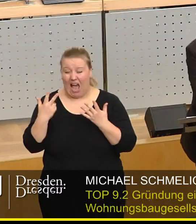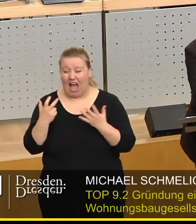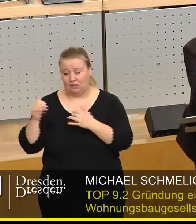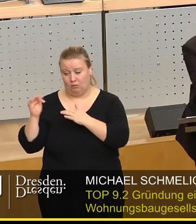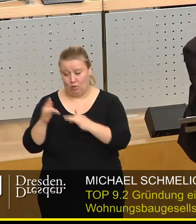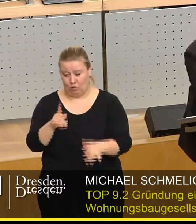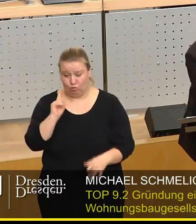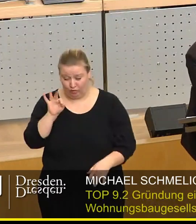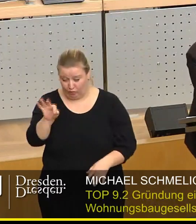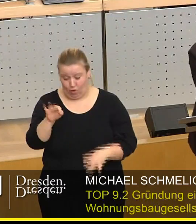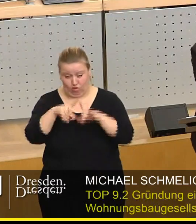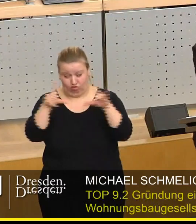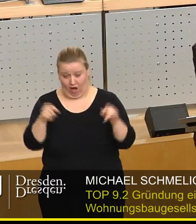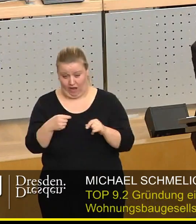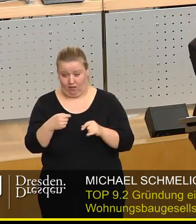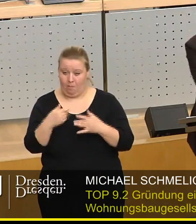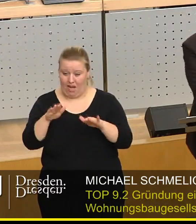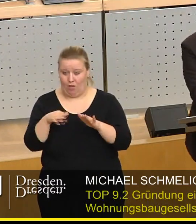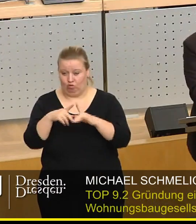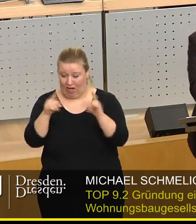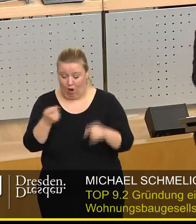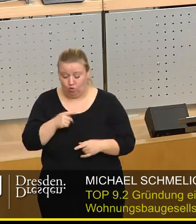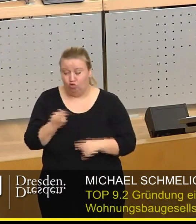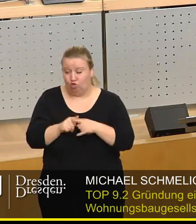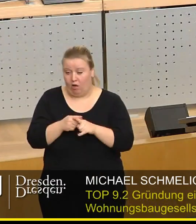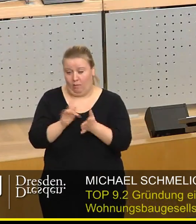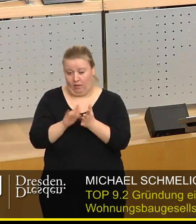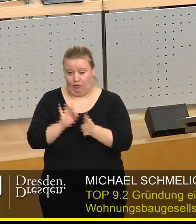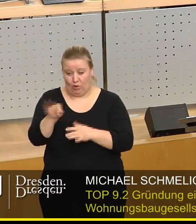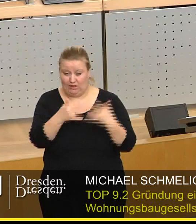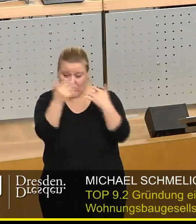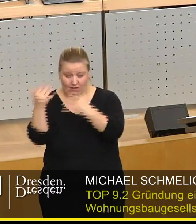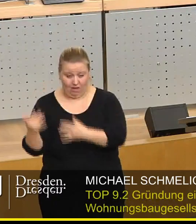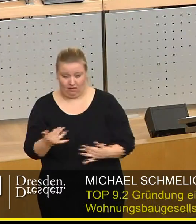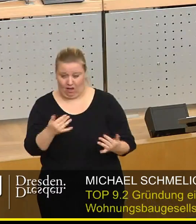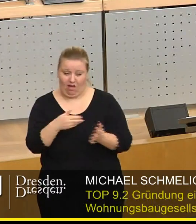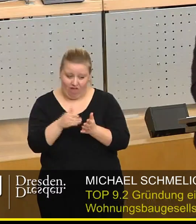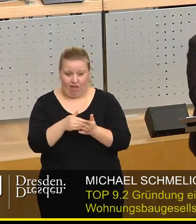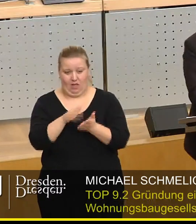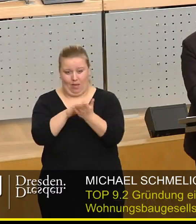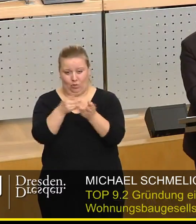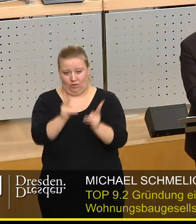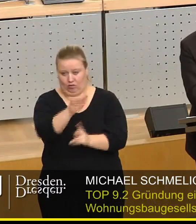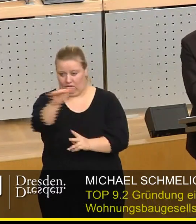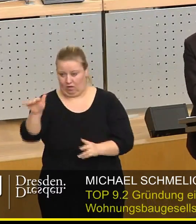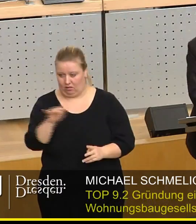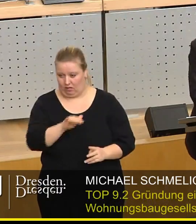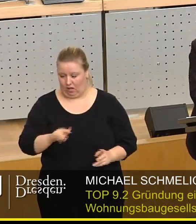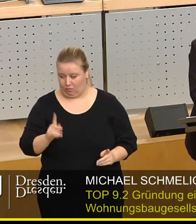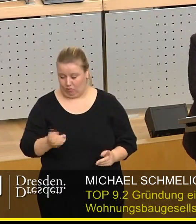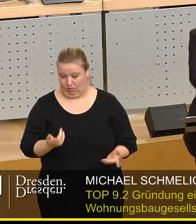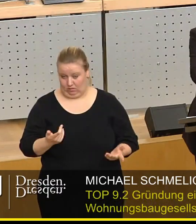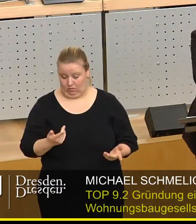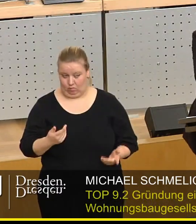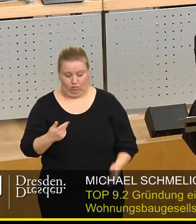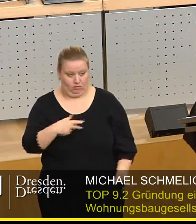Millionen müssen wir alleine dafür aufbringen als Steuermitteln, um für zehn Jahre lang weitere Belegungsrechte zu haben. Und da sage